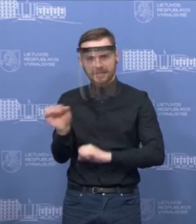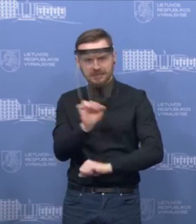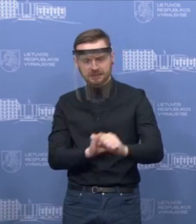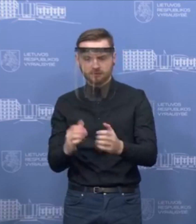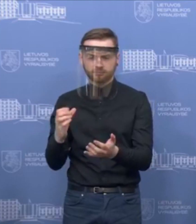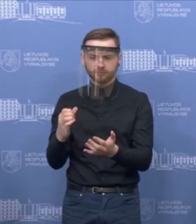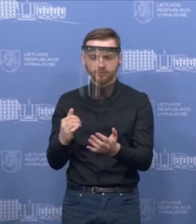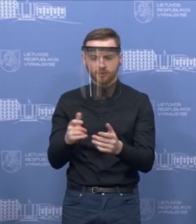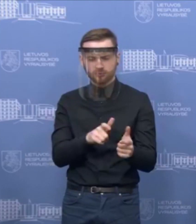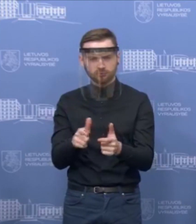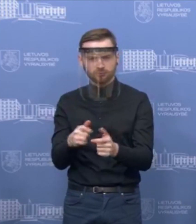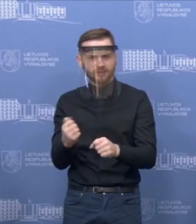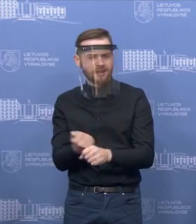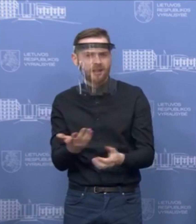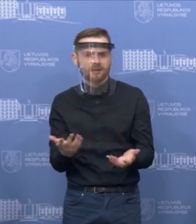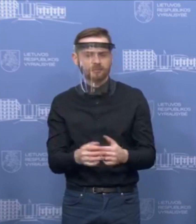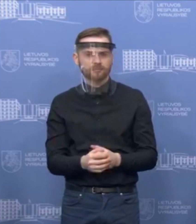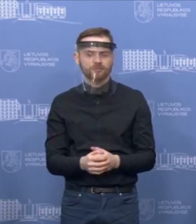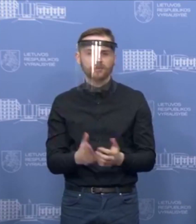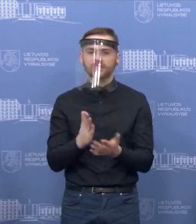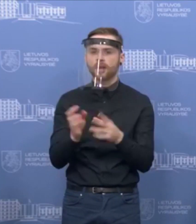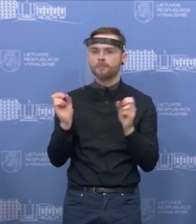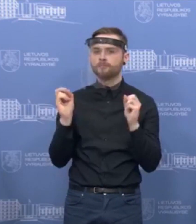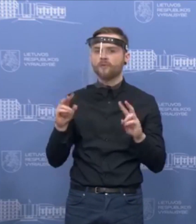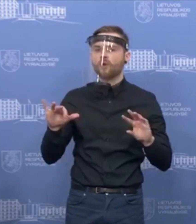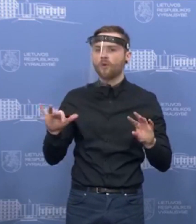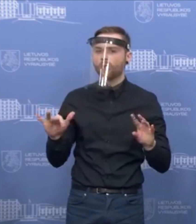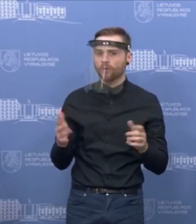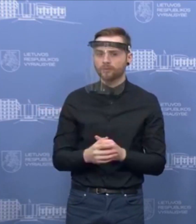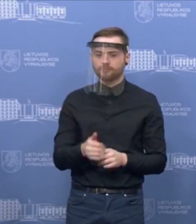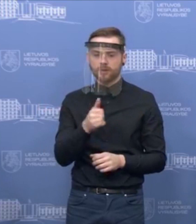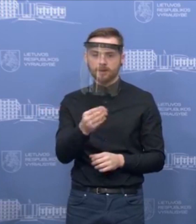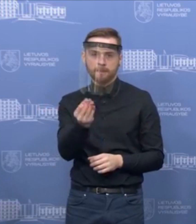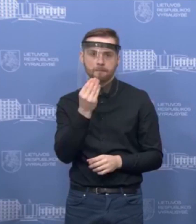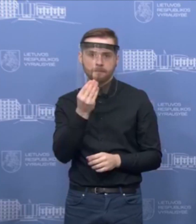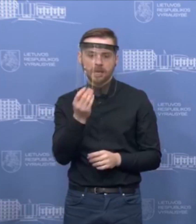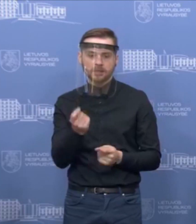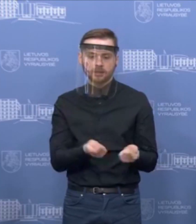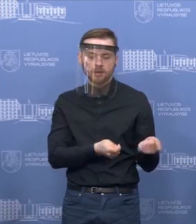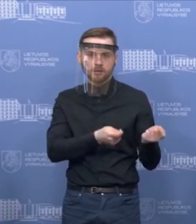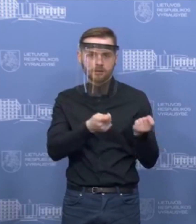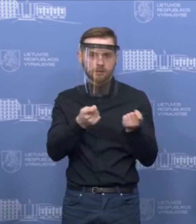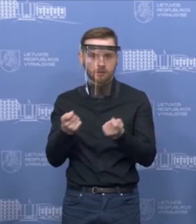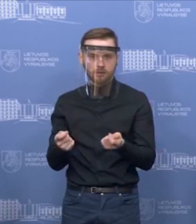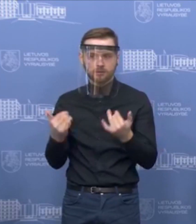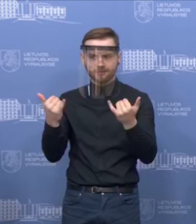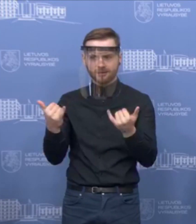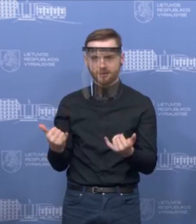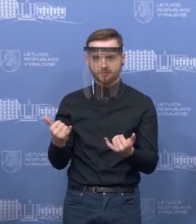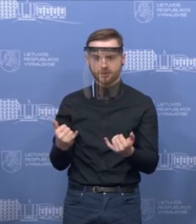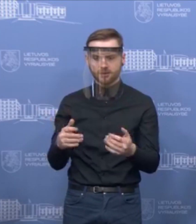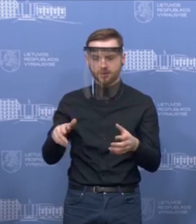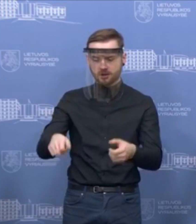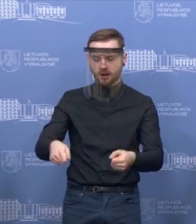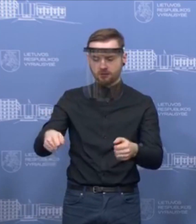pavojus galėtų kilti, jeigu jums atnešai namus pristato maisto kažkokį pirkinį ir dabar to pirkinio